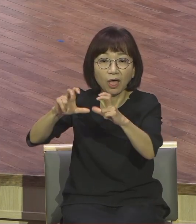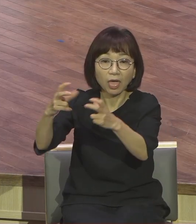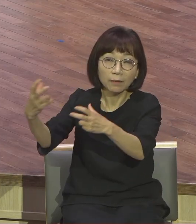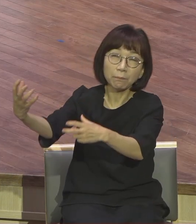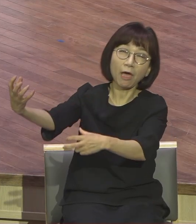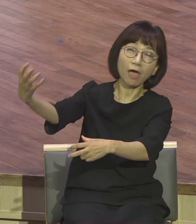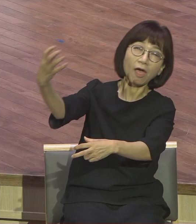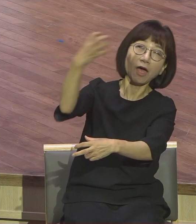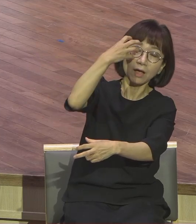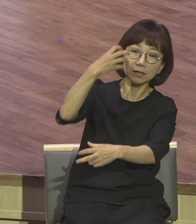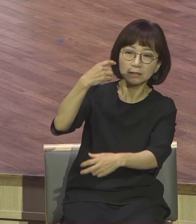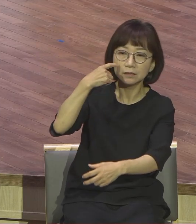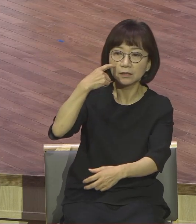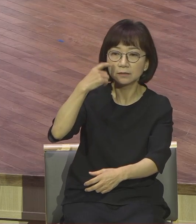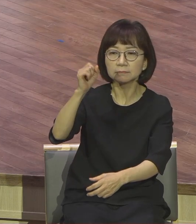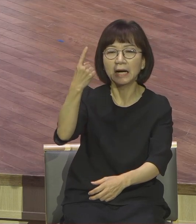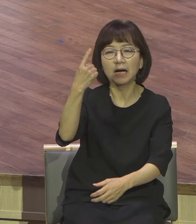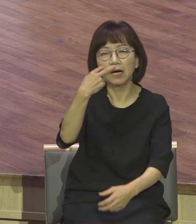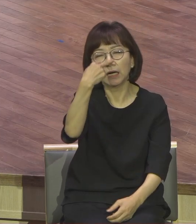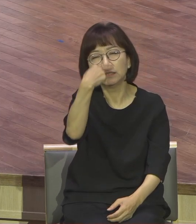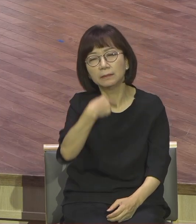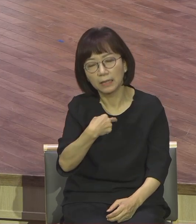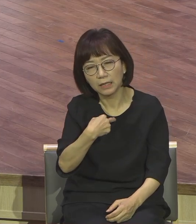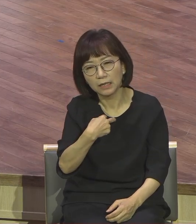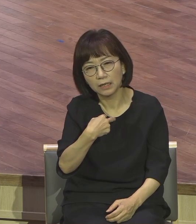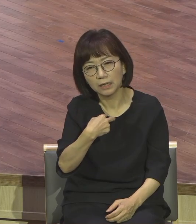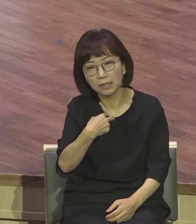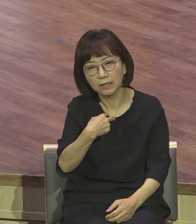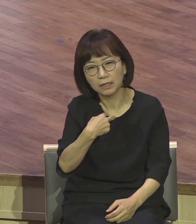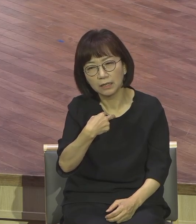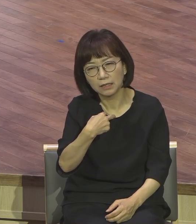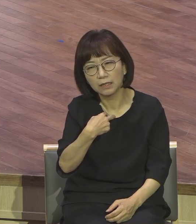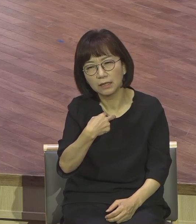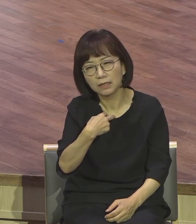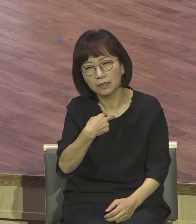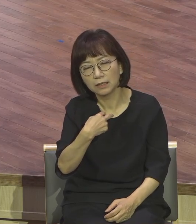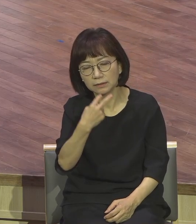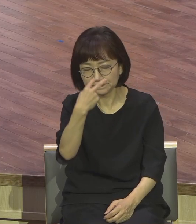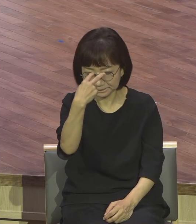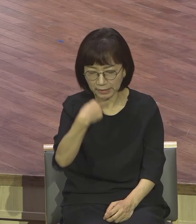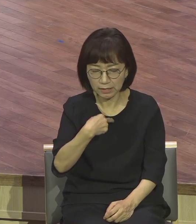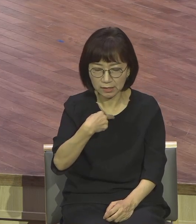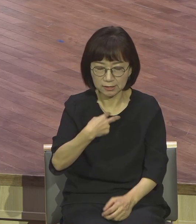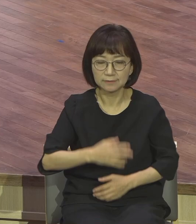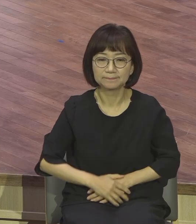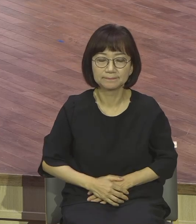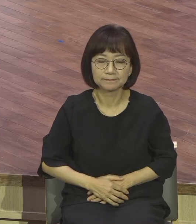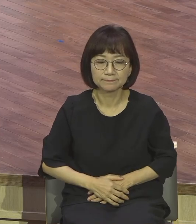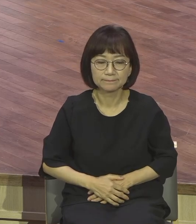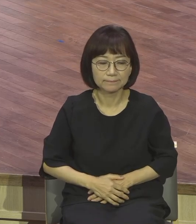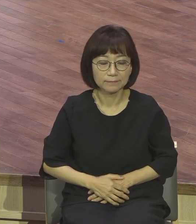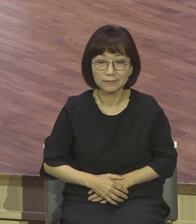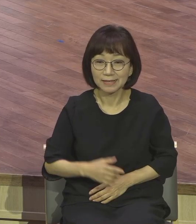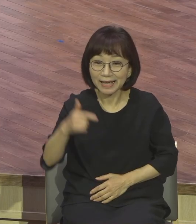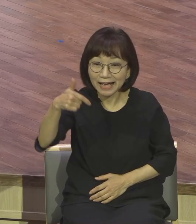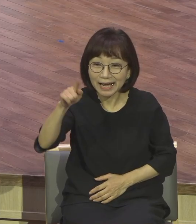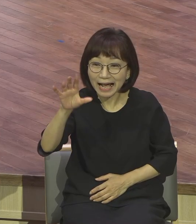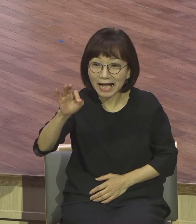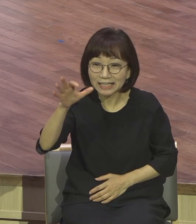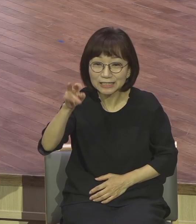맞아서 축구공이 맞아가지고 실명이 되었어요 강영호 박사처럼 축구공이 그분도